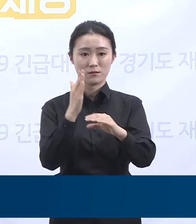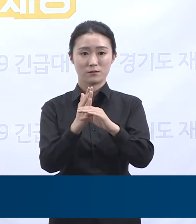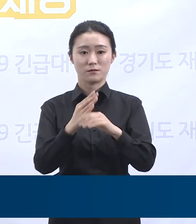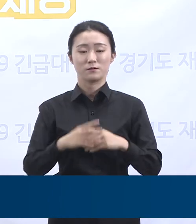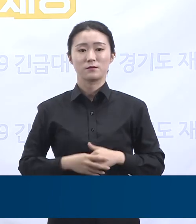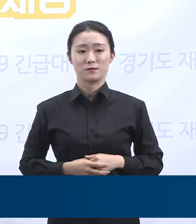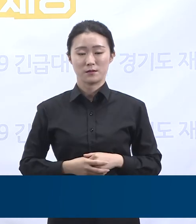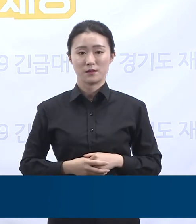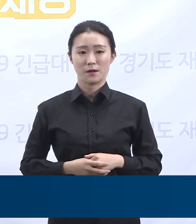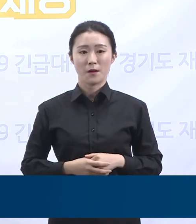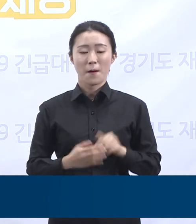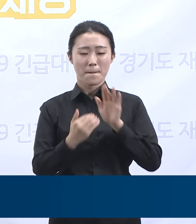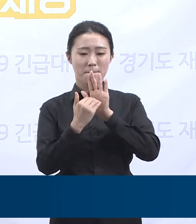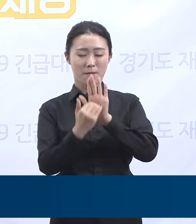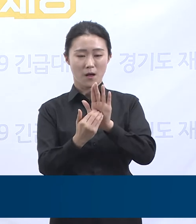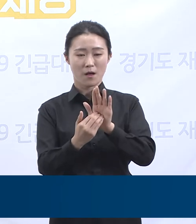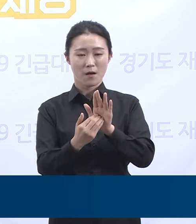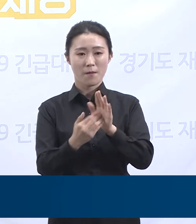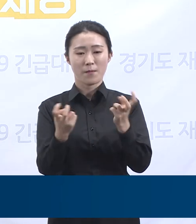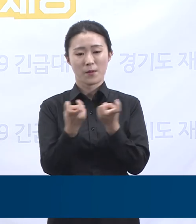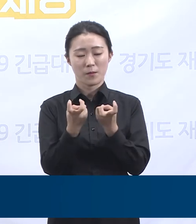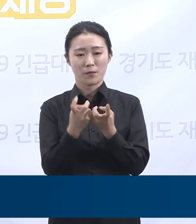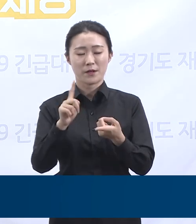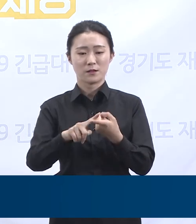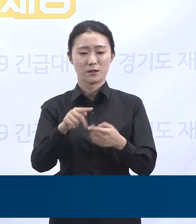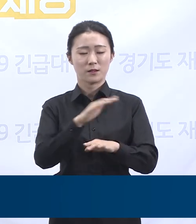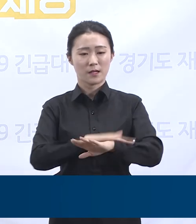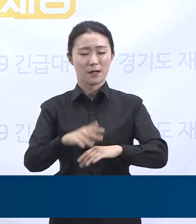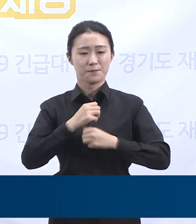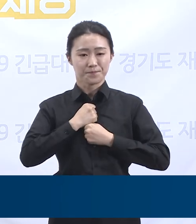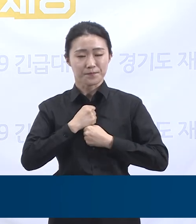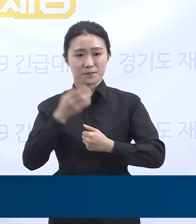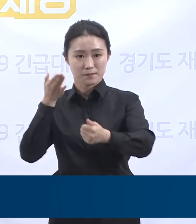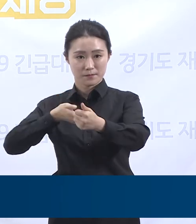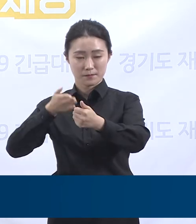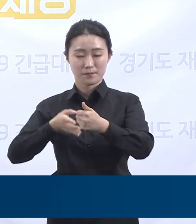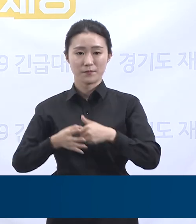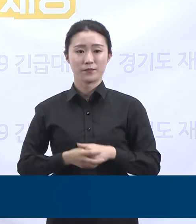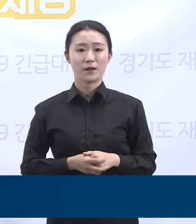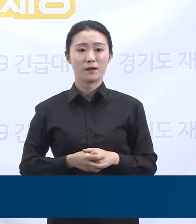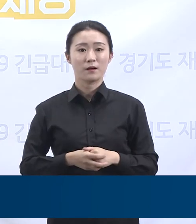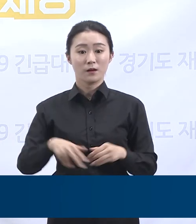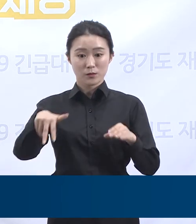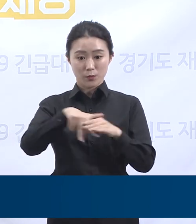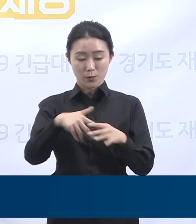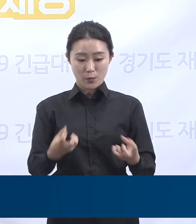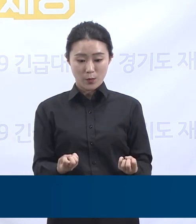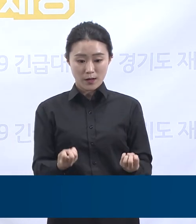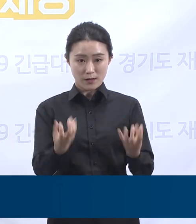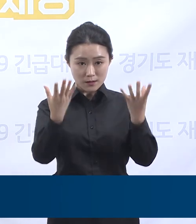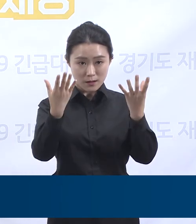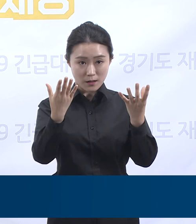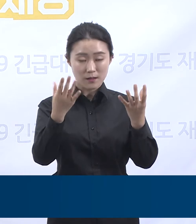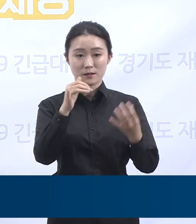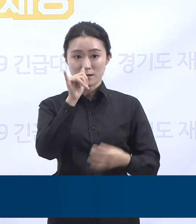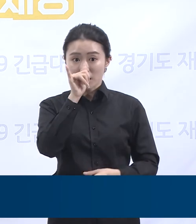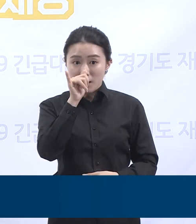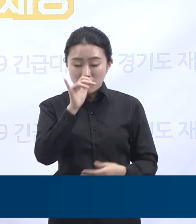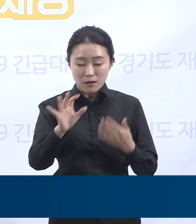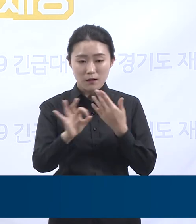방역수칙 준수를 거듭 당부드립니다. 종교행사를 실시하는 경우에는 실내에서 마스크를 벗지 않도록 하고